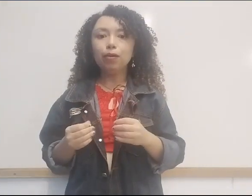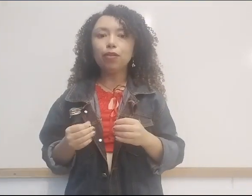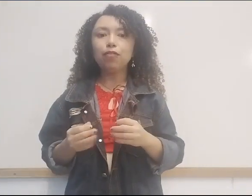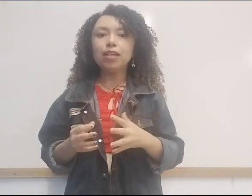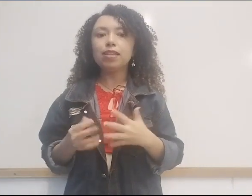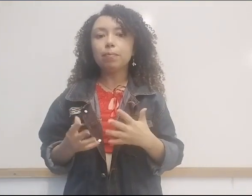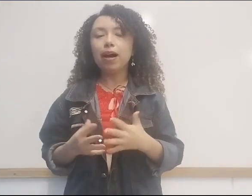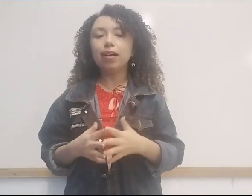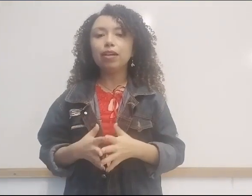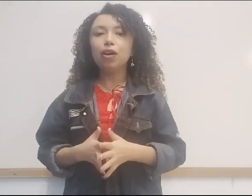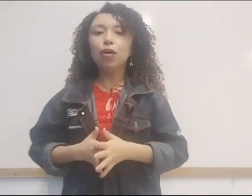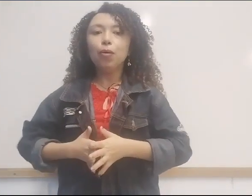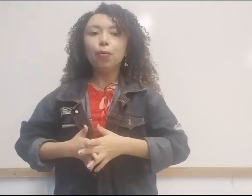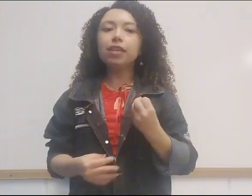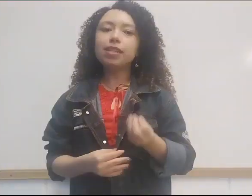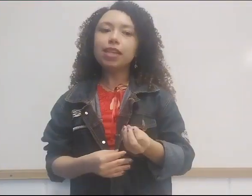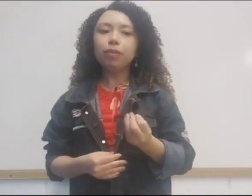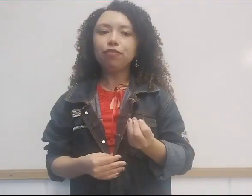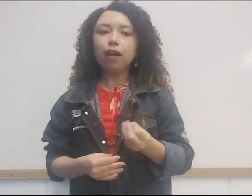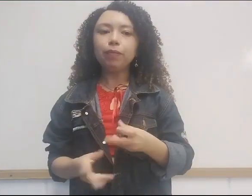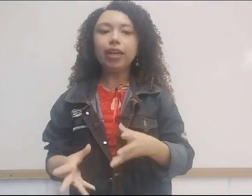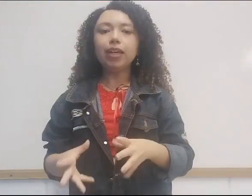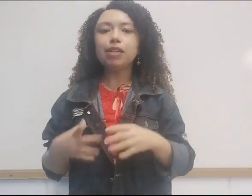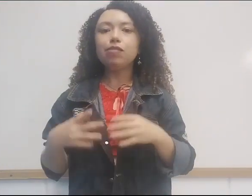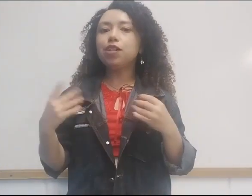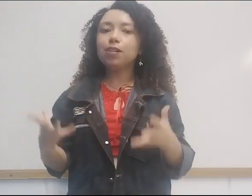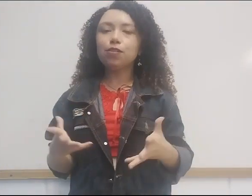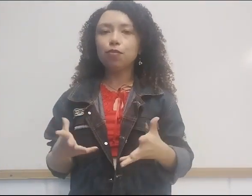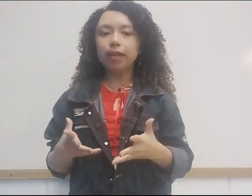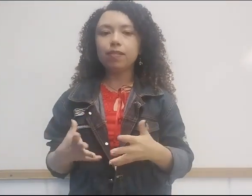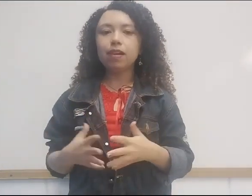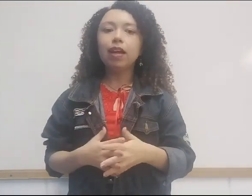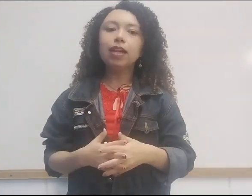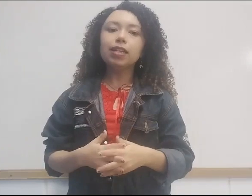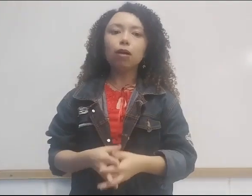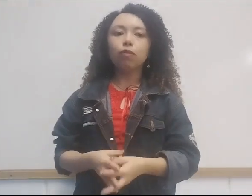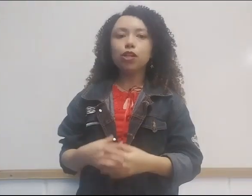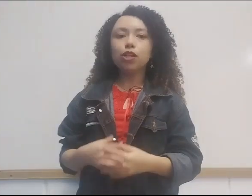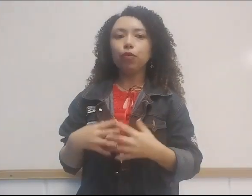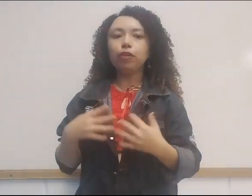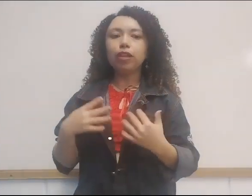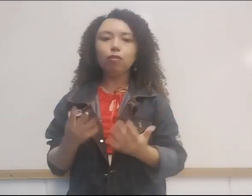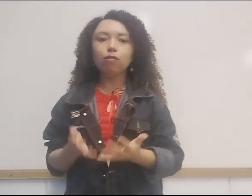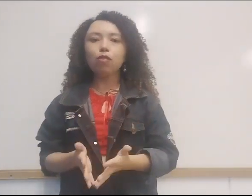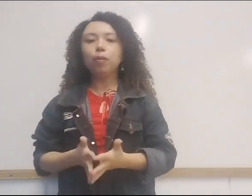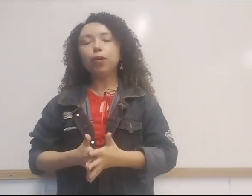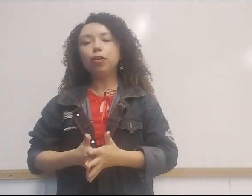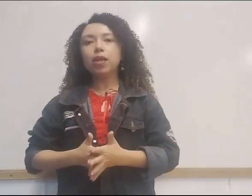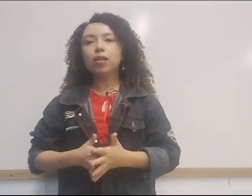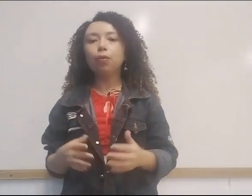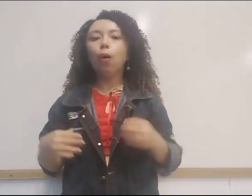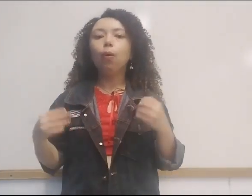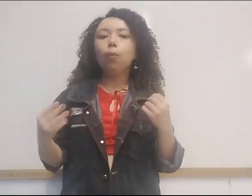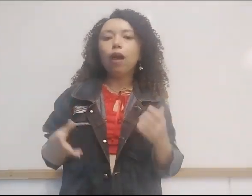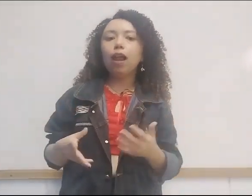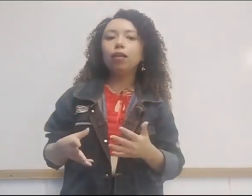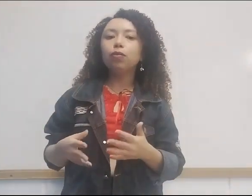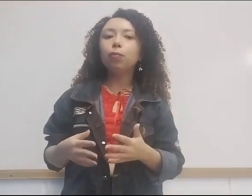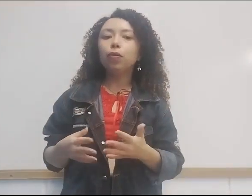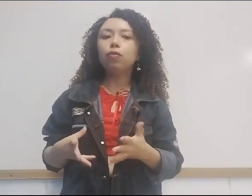controversas à parte, o que se sabe de fato é que dos três documentos que são testemunho direto do descobrimento do Brasil, o relato do piloto